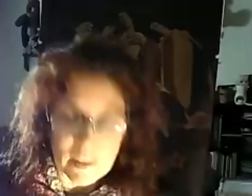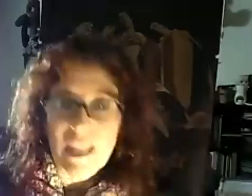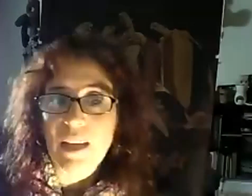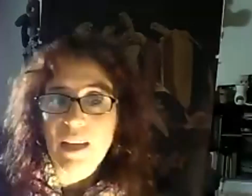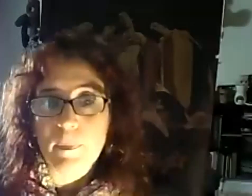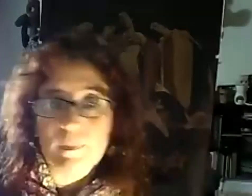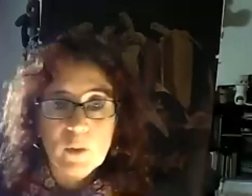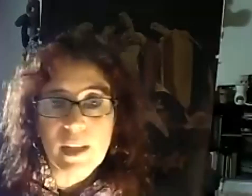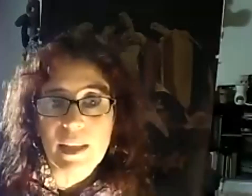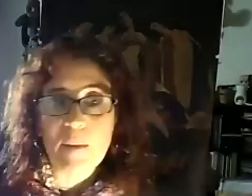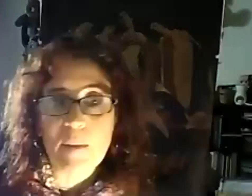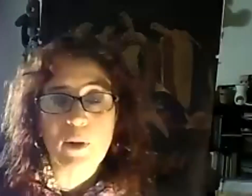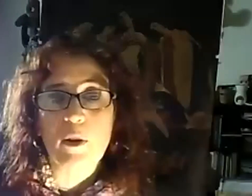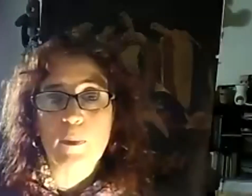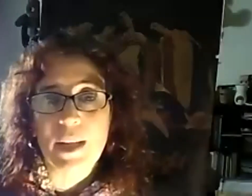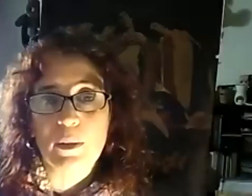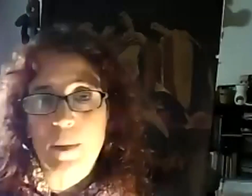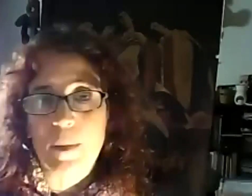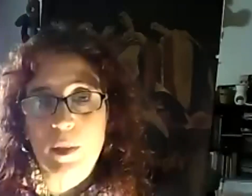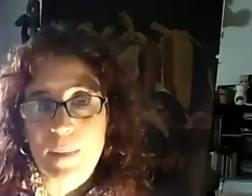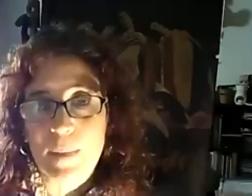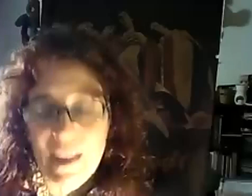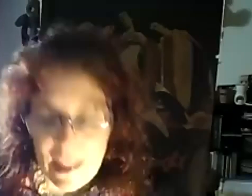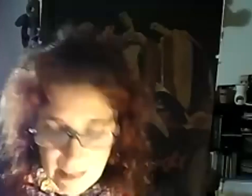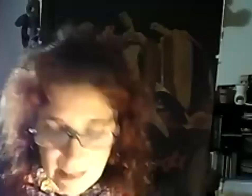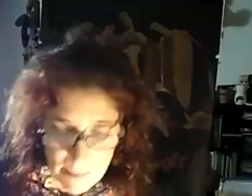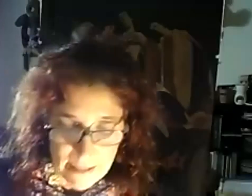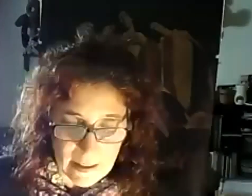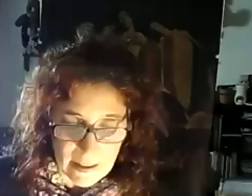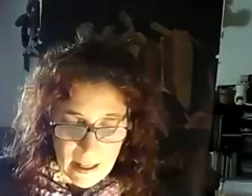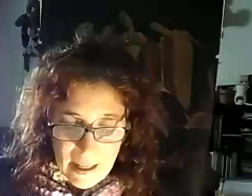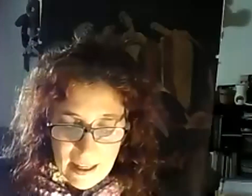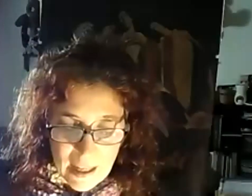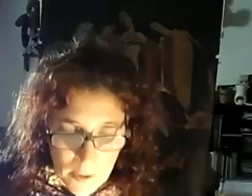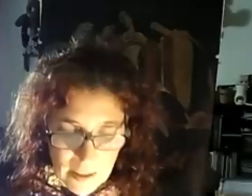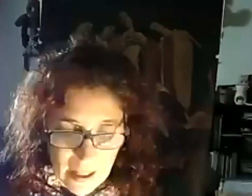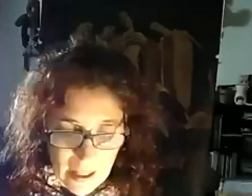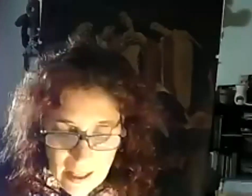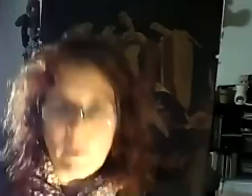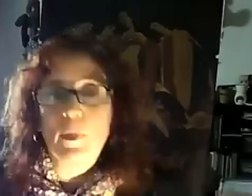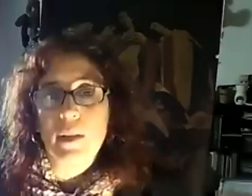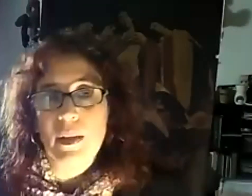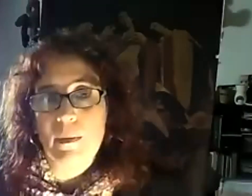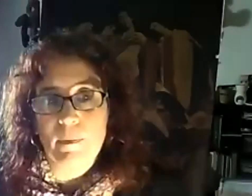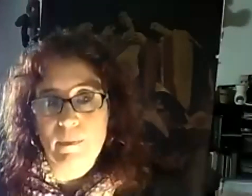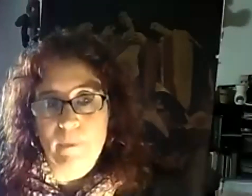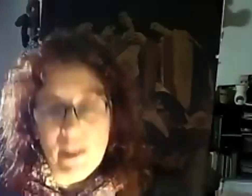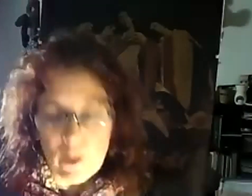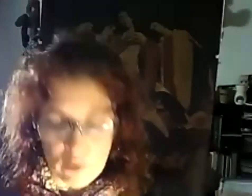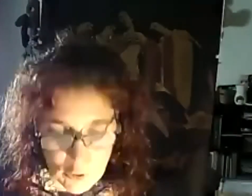que con el tiempo fue incorporando una multiplicidad de temas y que cuenta cada año con un aporte valioso